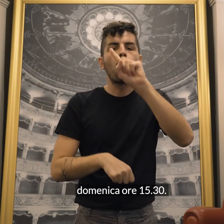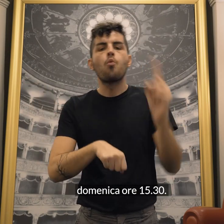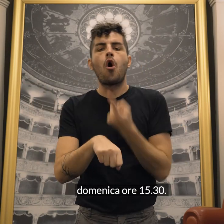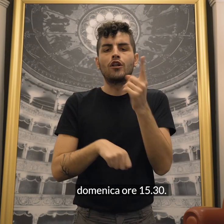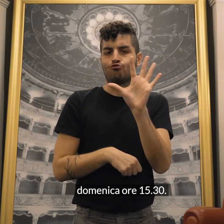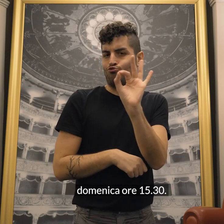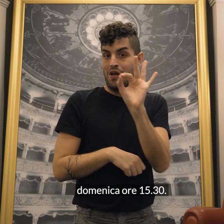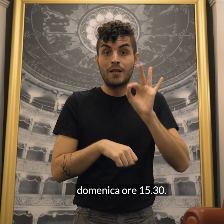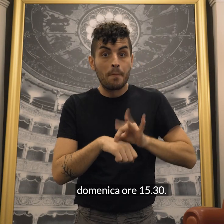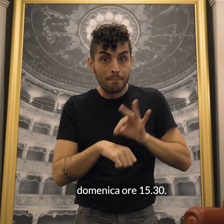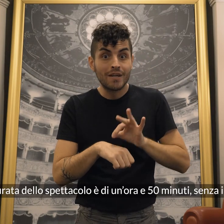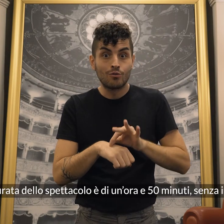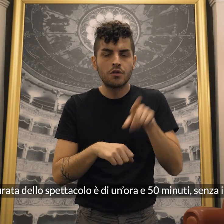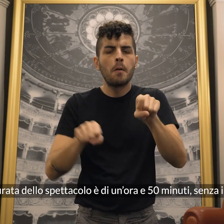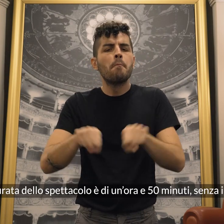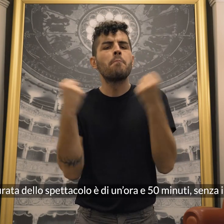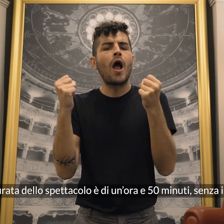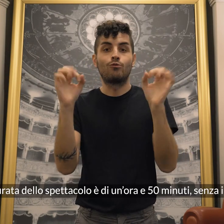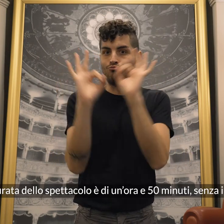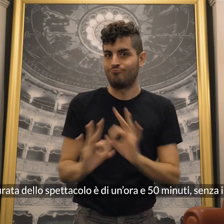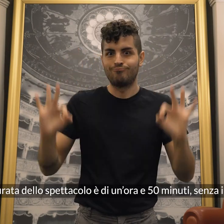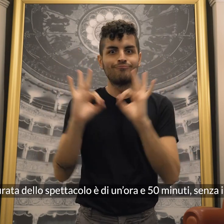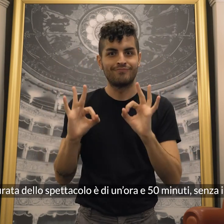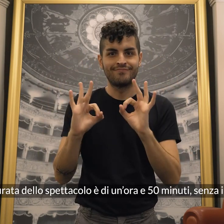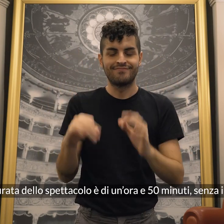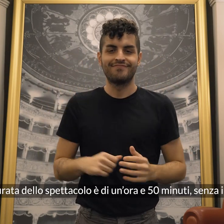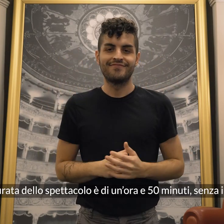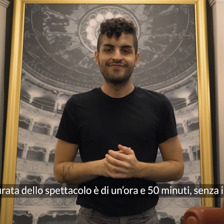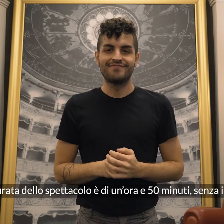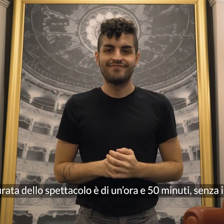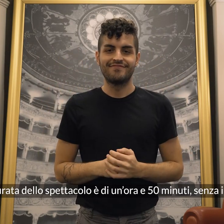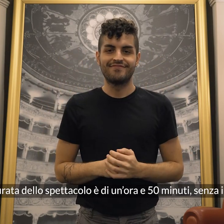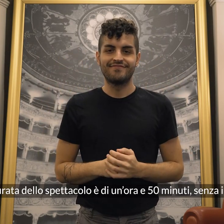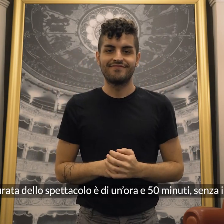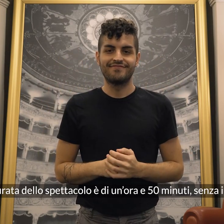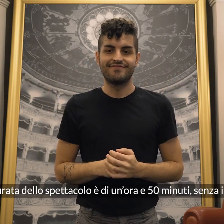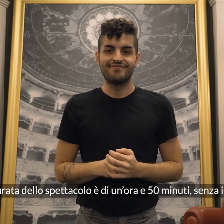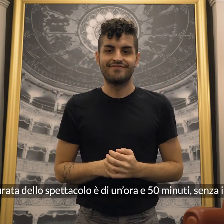La durata dello spettacolo è di un'ora e 50 minuti senza intervallo.